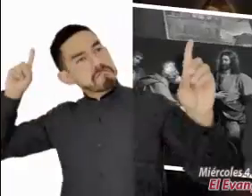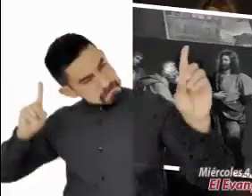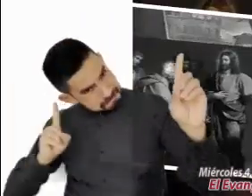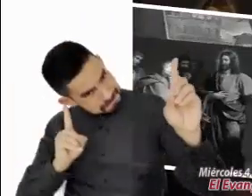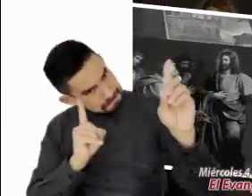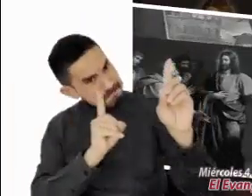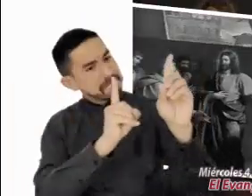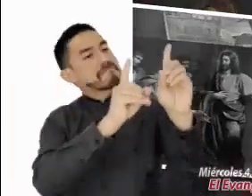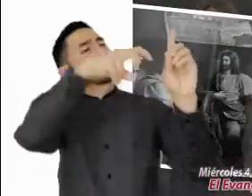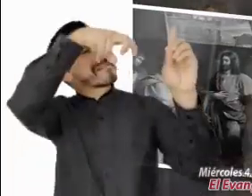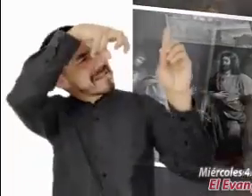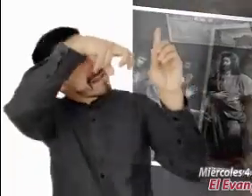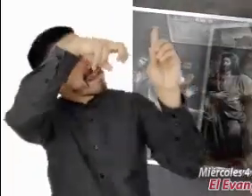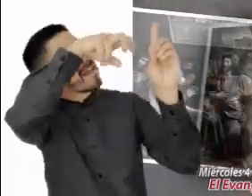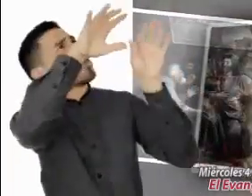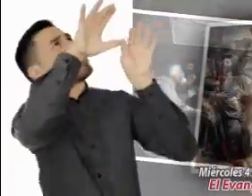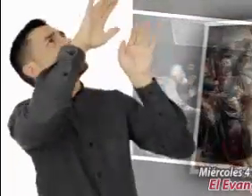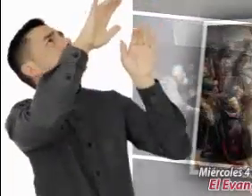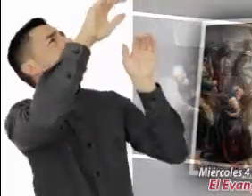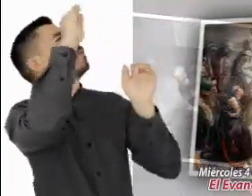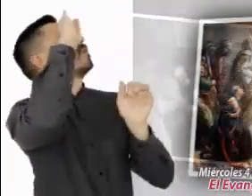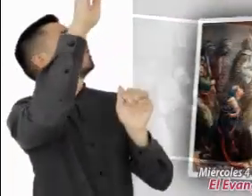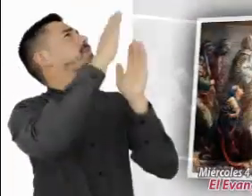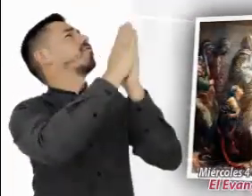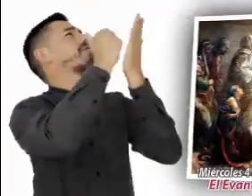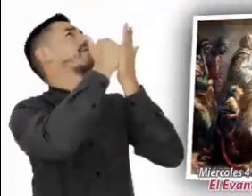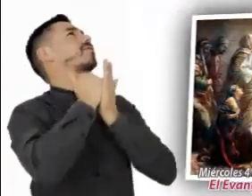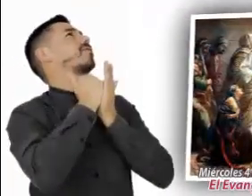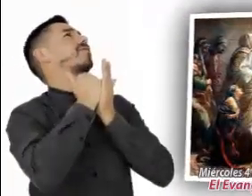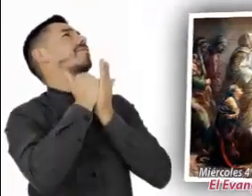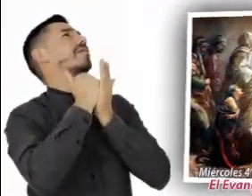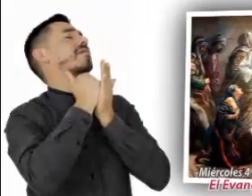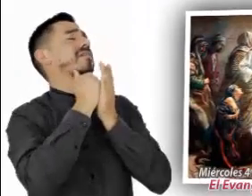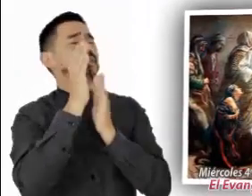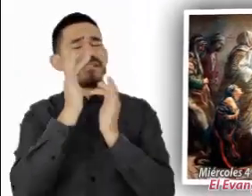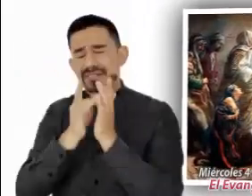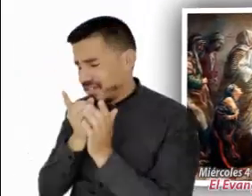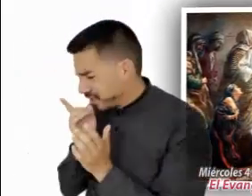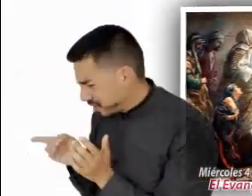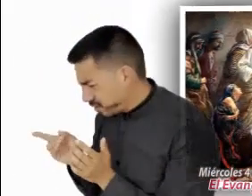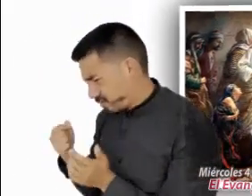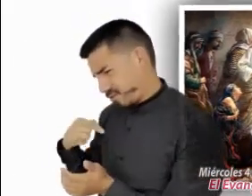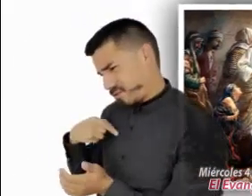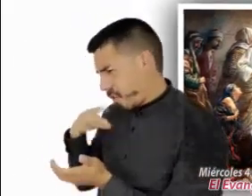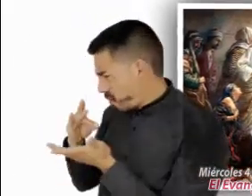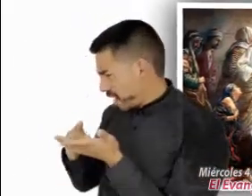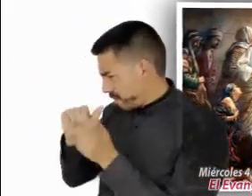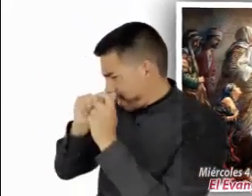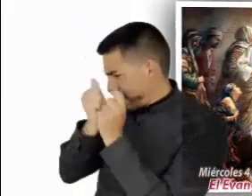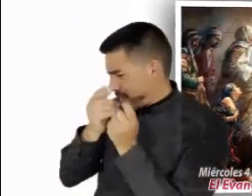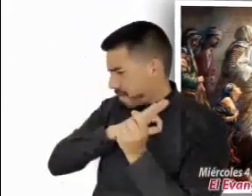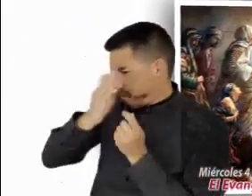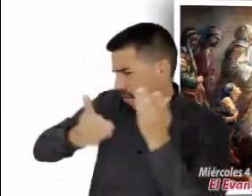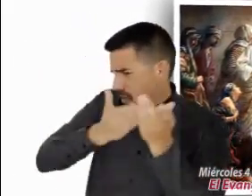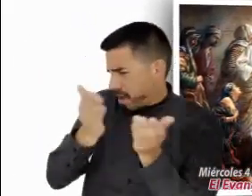entonces a Jesús y postrada ante él le dijo. Señor, ayúdame. Él le respondió. No está bien